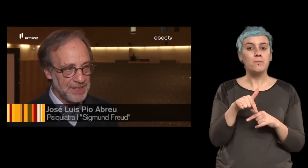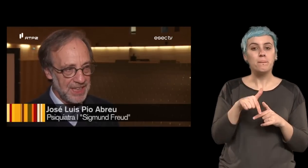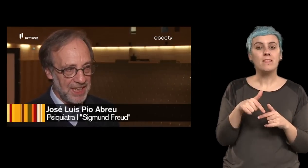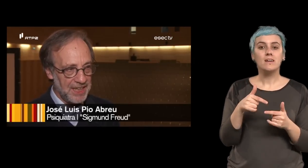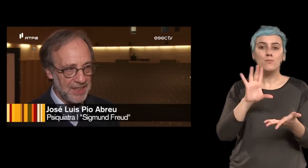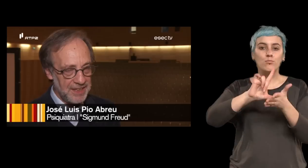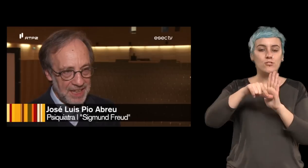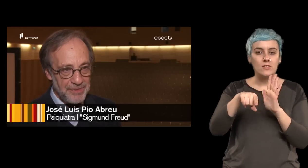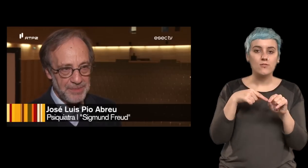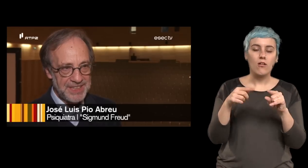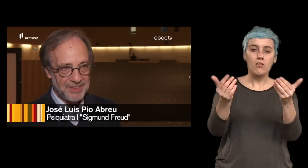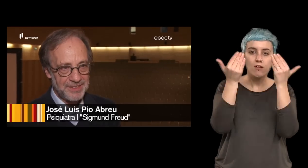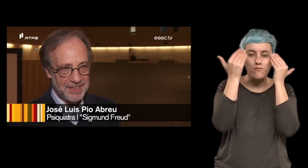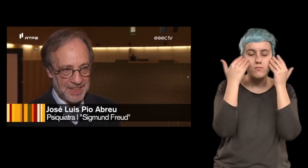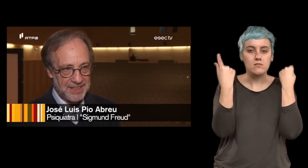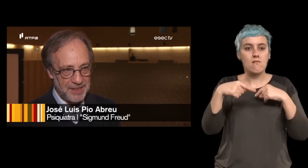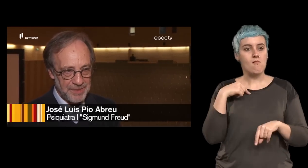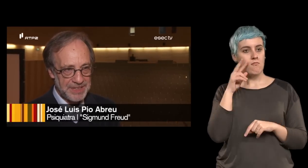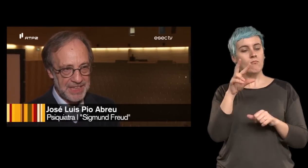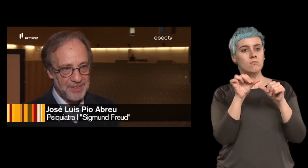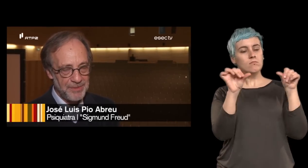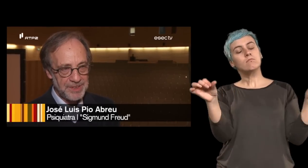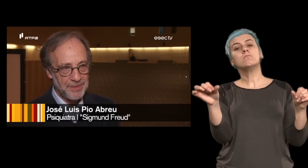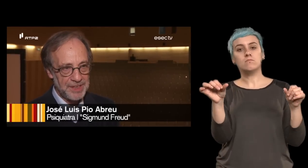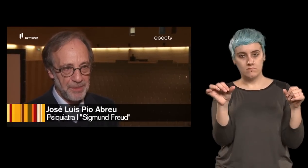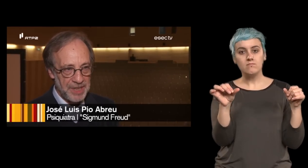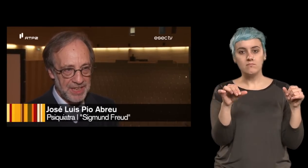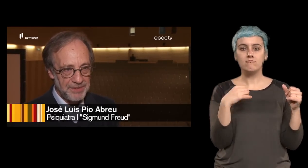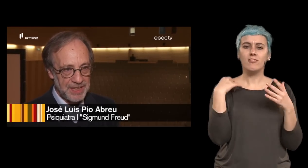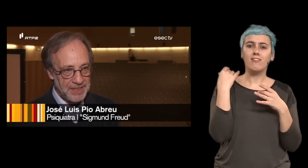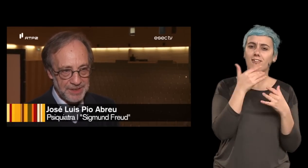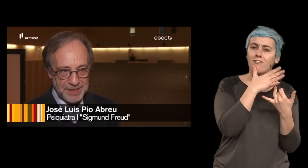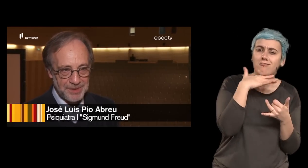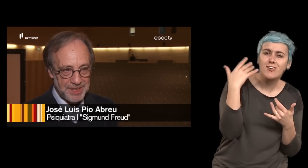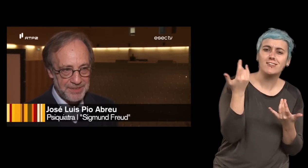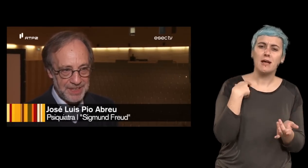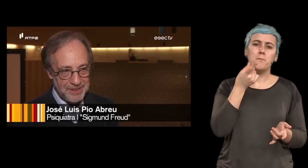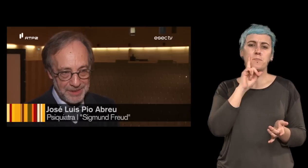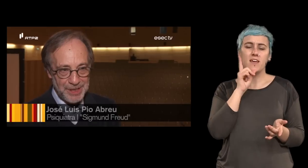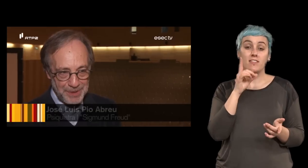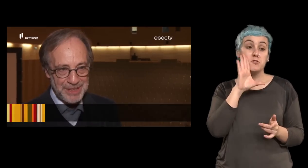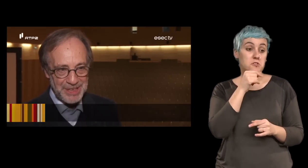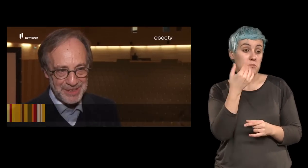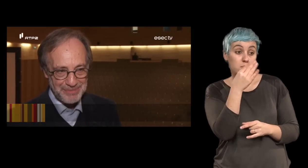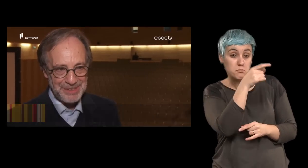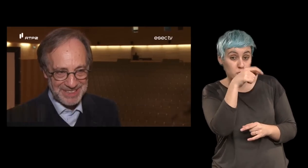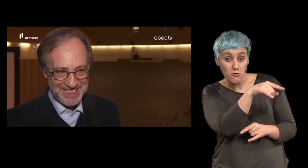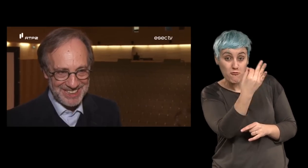coisa que é tem informação de facto tem informação é informação feita de uma maneira divertida não sei se as pessoas divertiram nós pelo menos divertimos e bastante